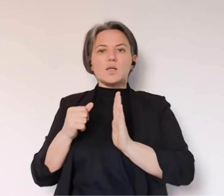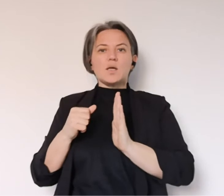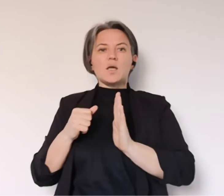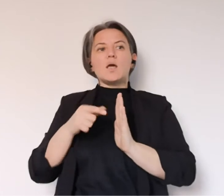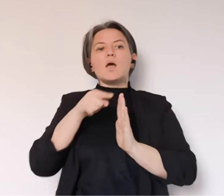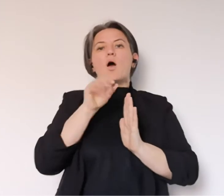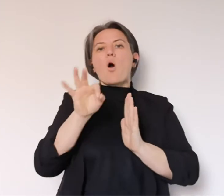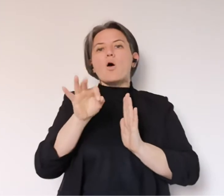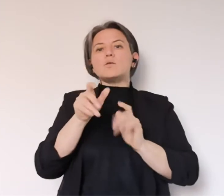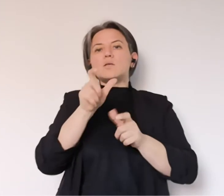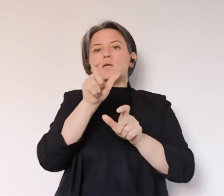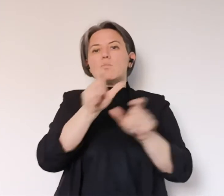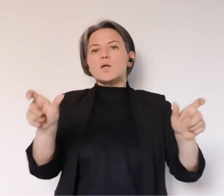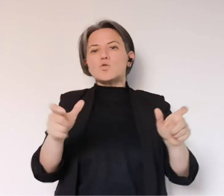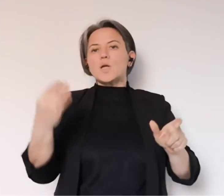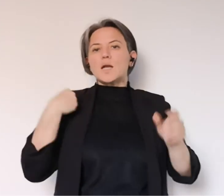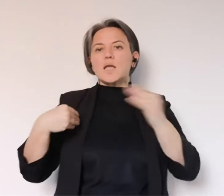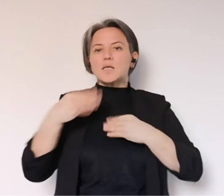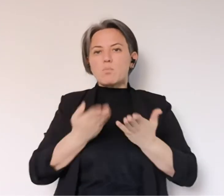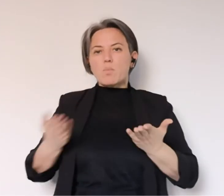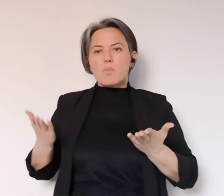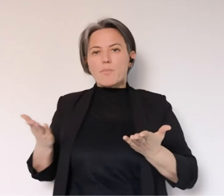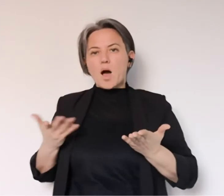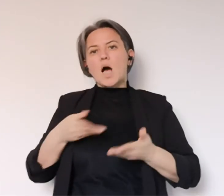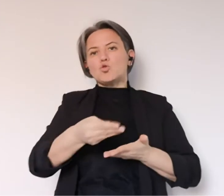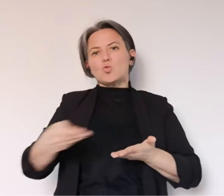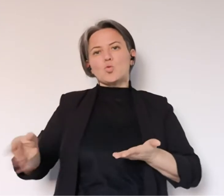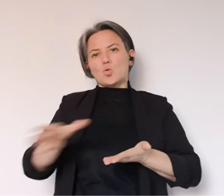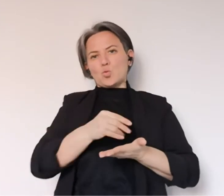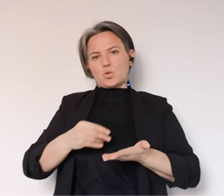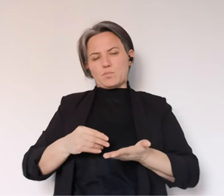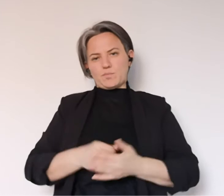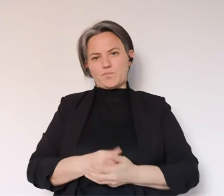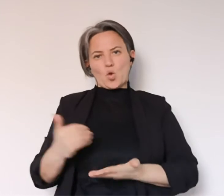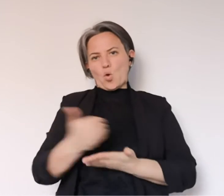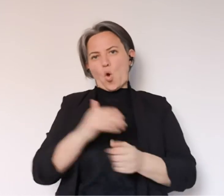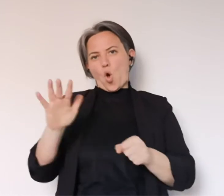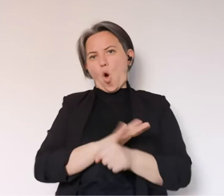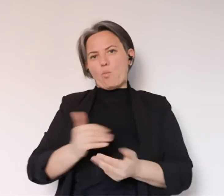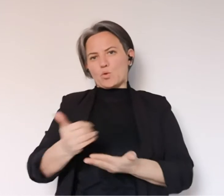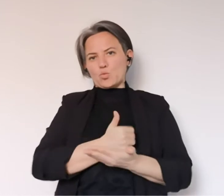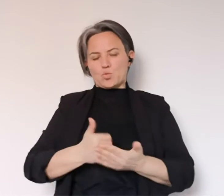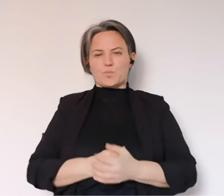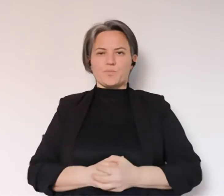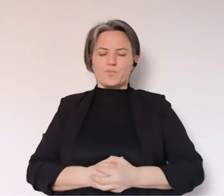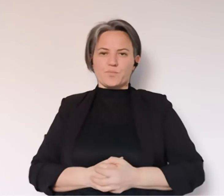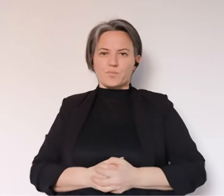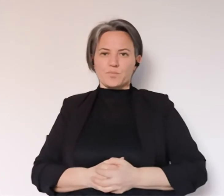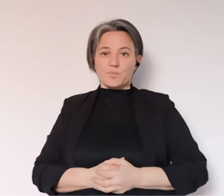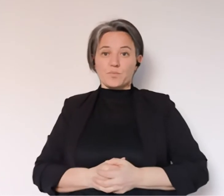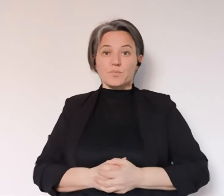aggiungiamo soldi al fine di coprire tutte le domande che ci sono state presentate. Domande che